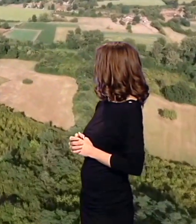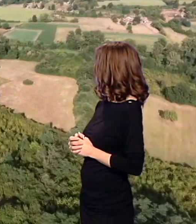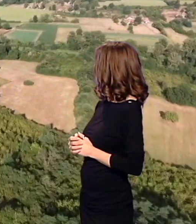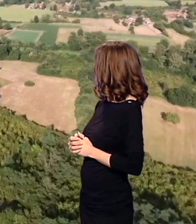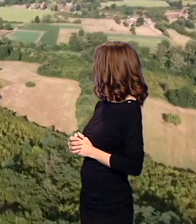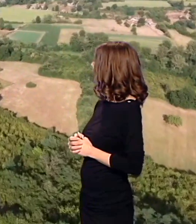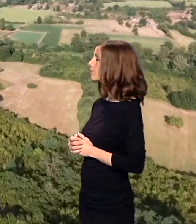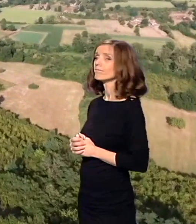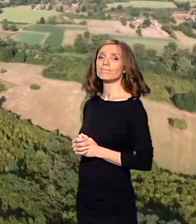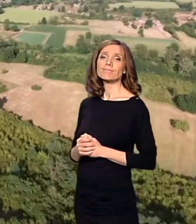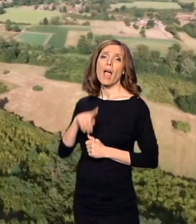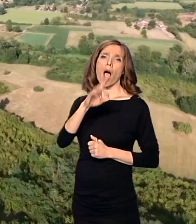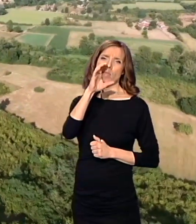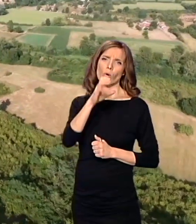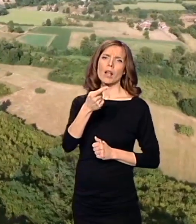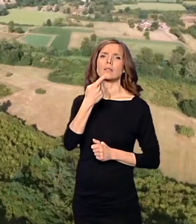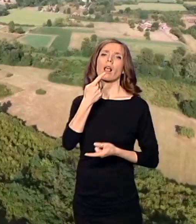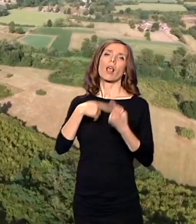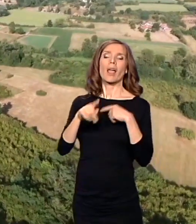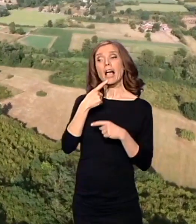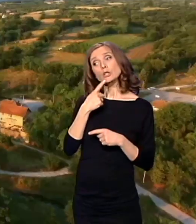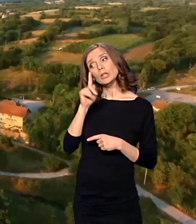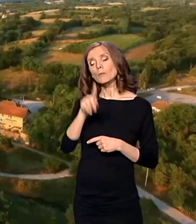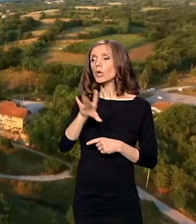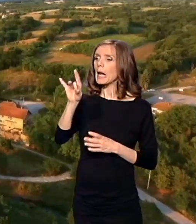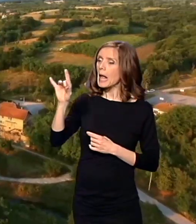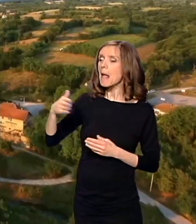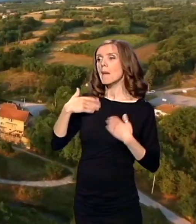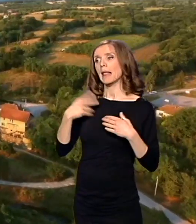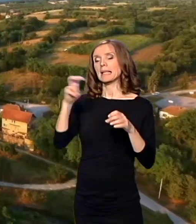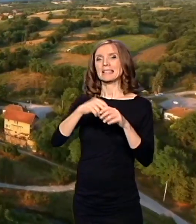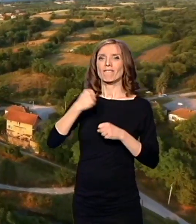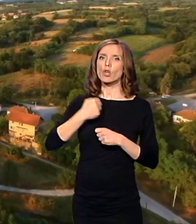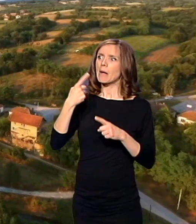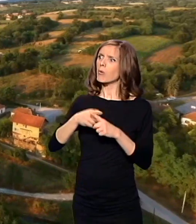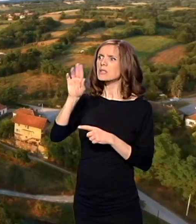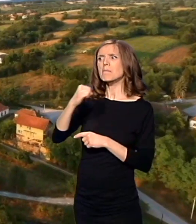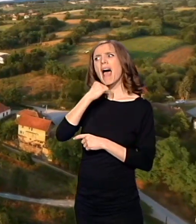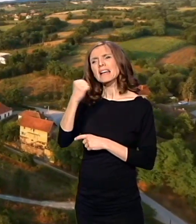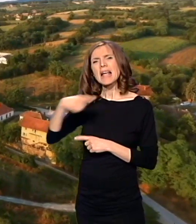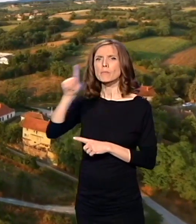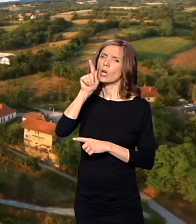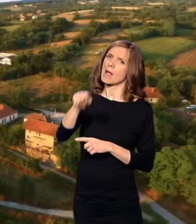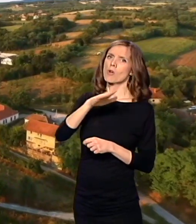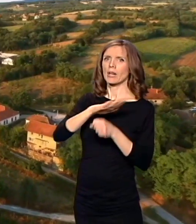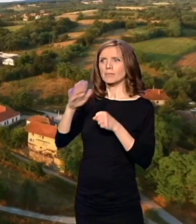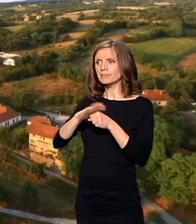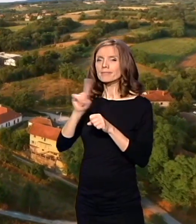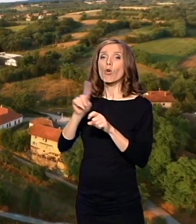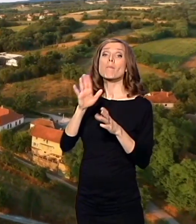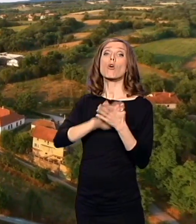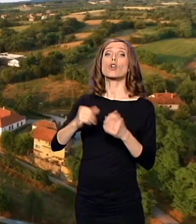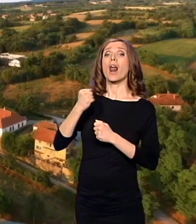Pod izgovorom da traže regrute i suzbijaju hajdučiju, Bugarski vlasti šalju komitske odrede. U Petrovačkom kraju